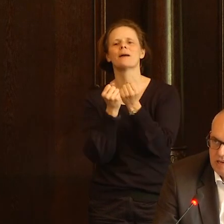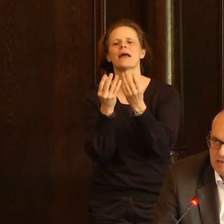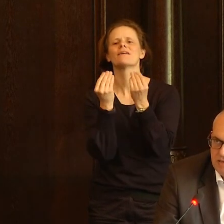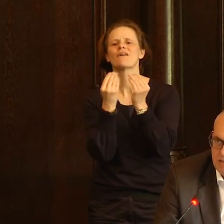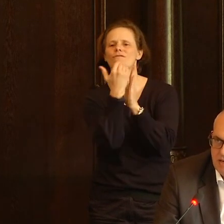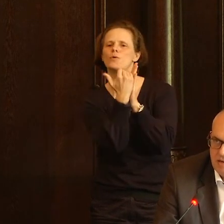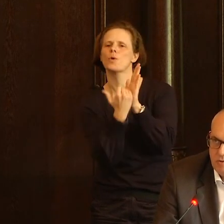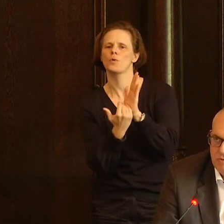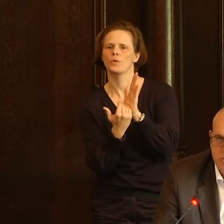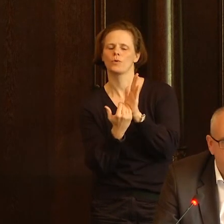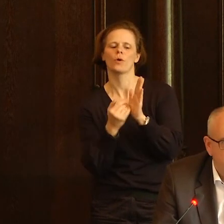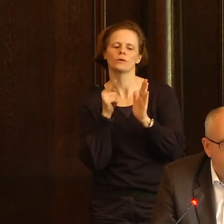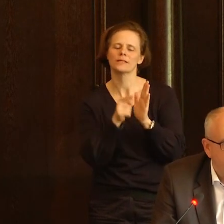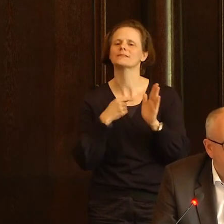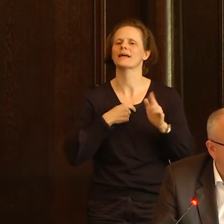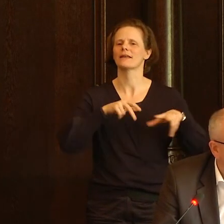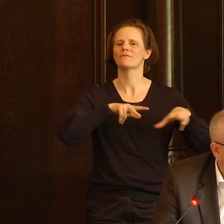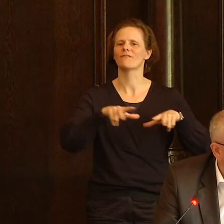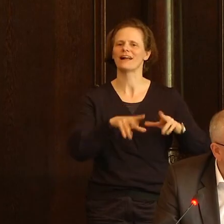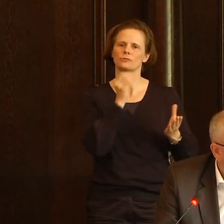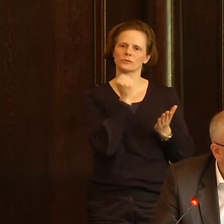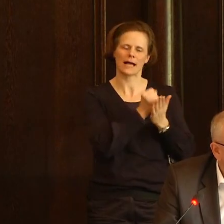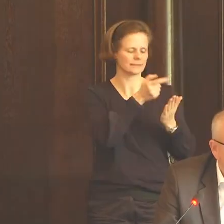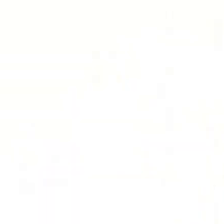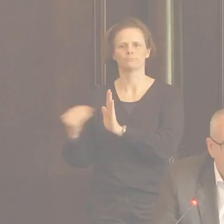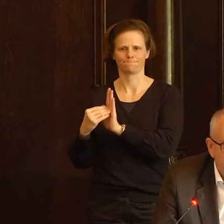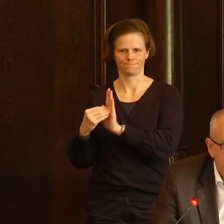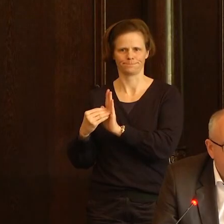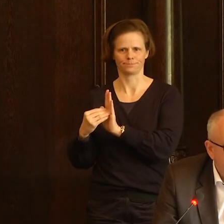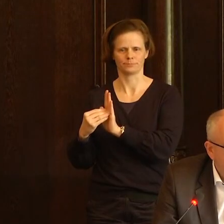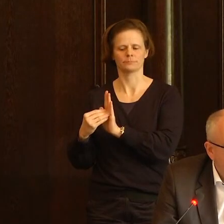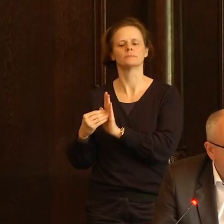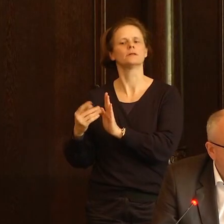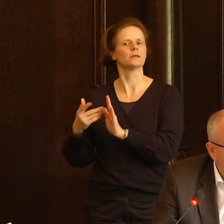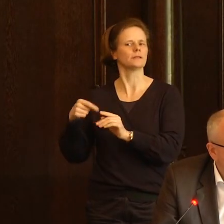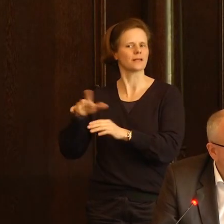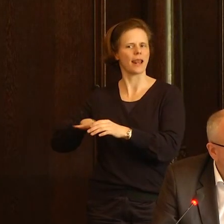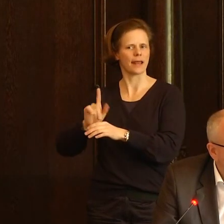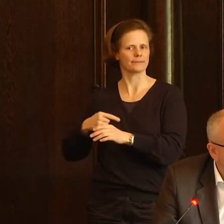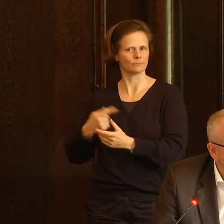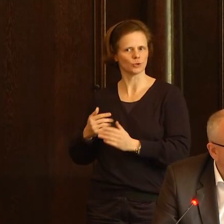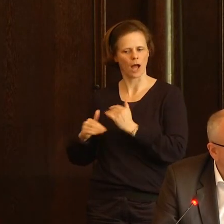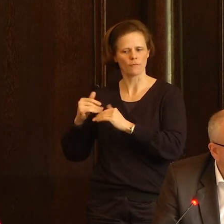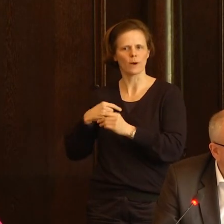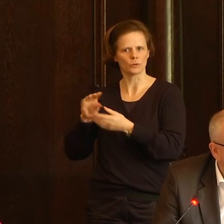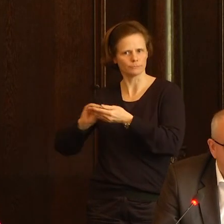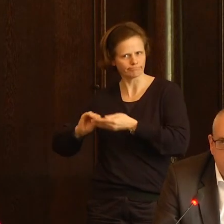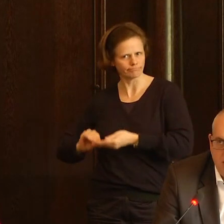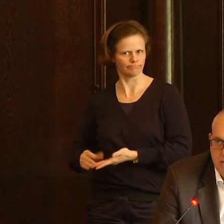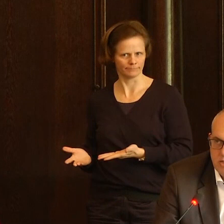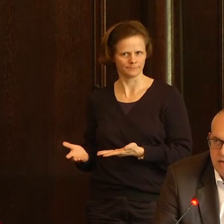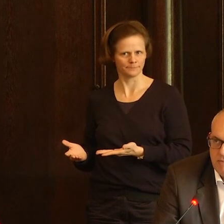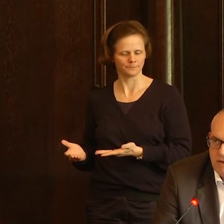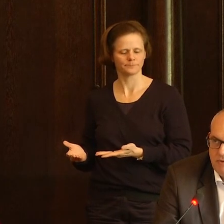Verwaltungsakte, die sich an eine unbestimmte Zahl von Personen richten. Es gab eine Entscheidung des Verwaltungsgerichts München, die haben